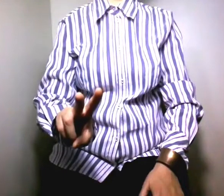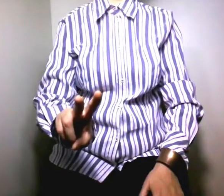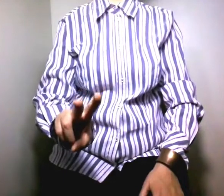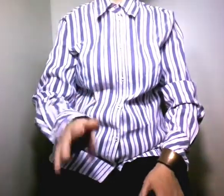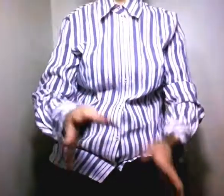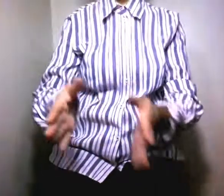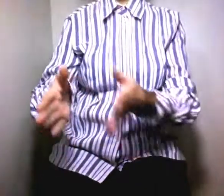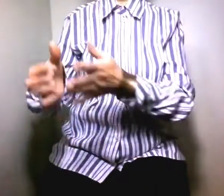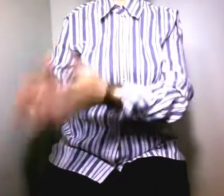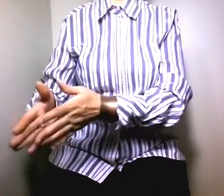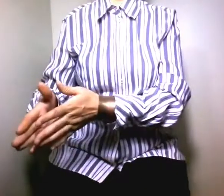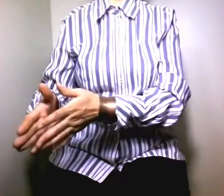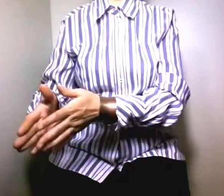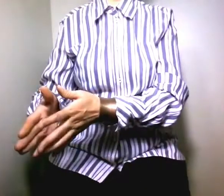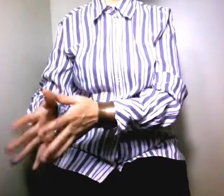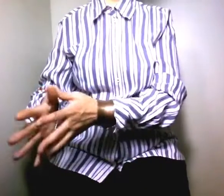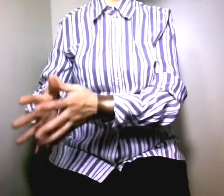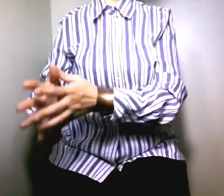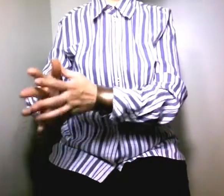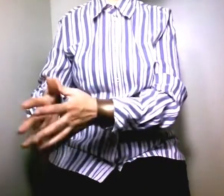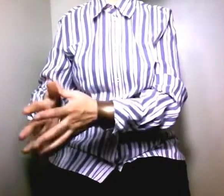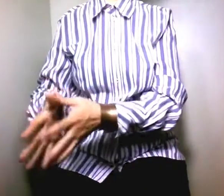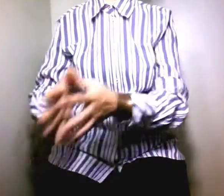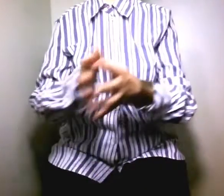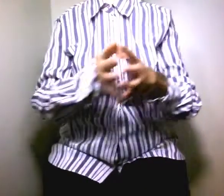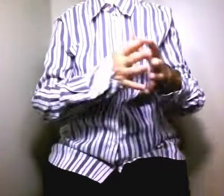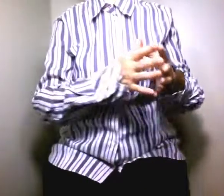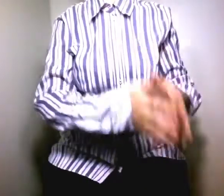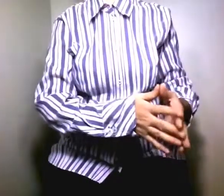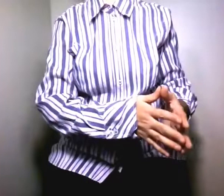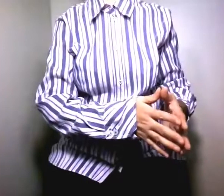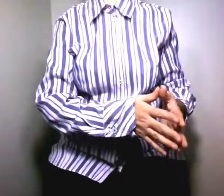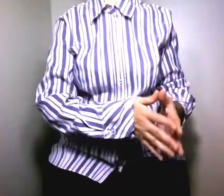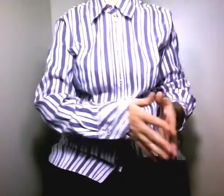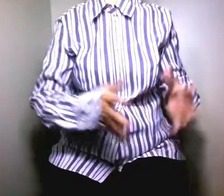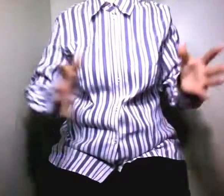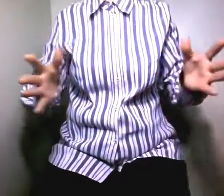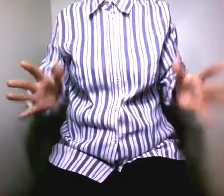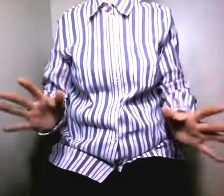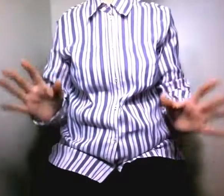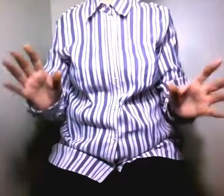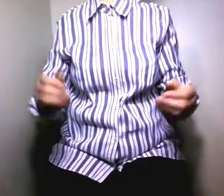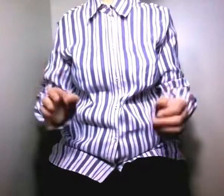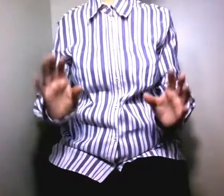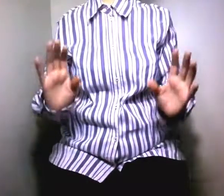فأخذ هذا لقب الأم وأخذ الثاني لقب الأب ويعني لا